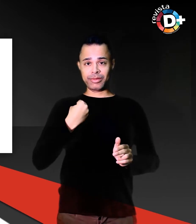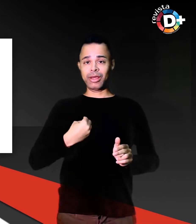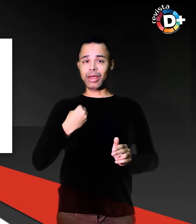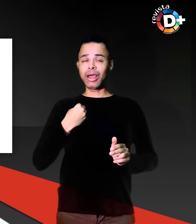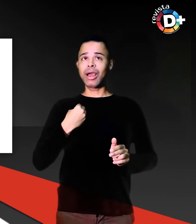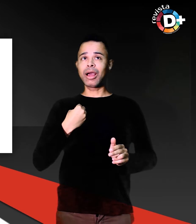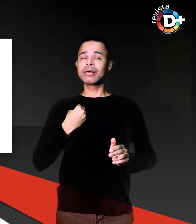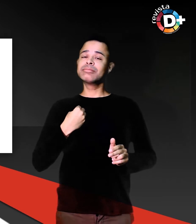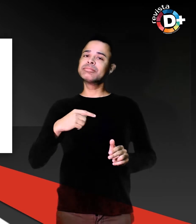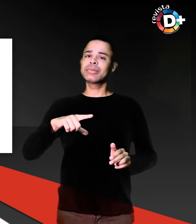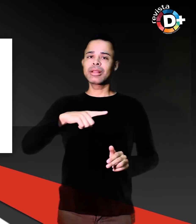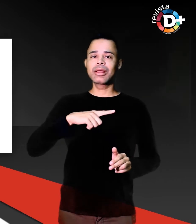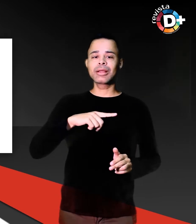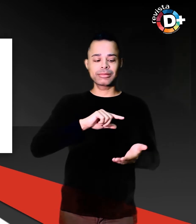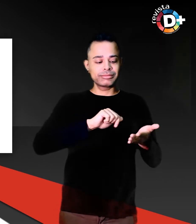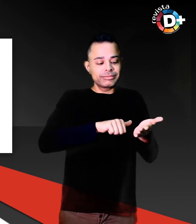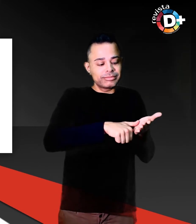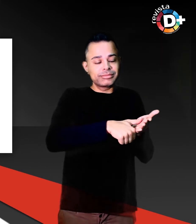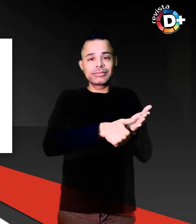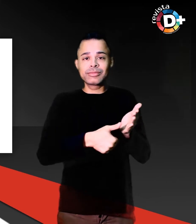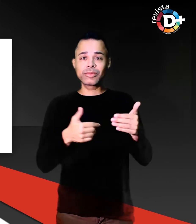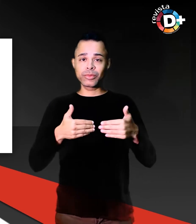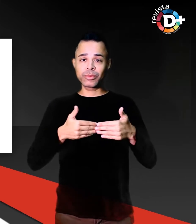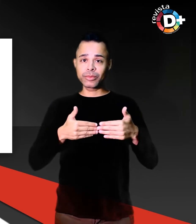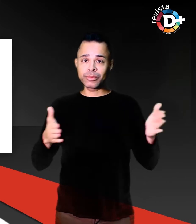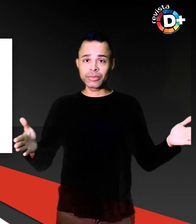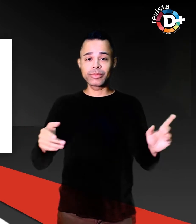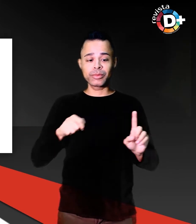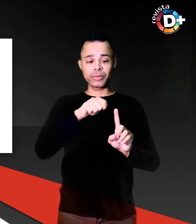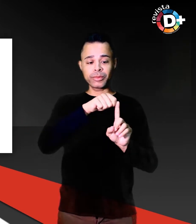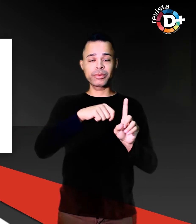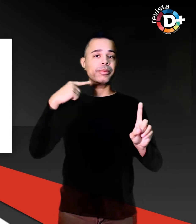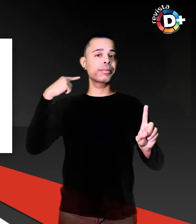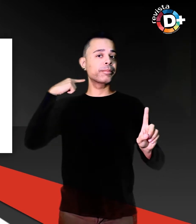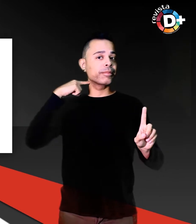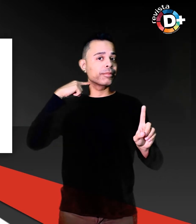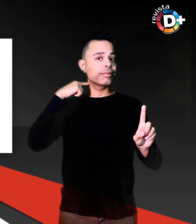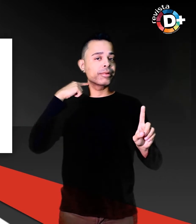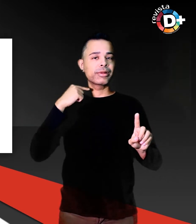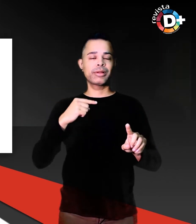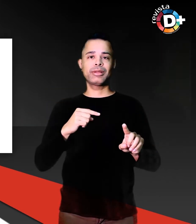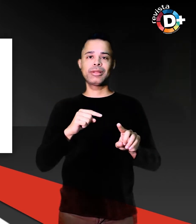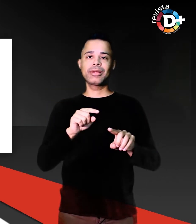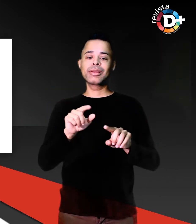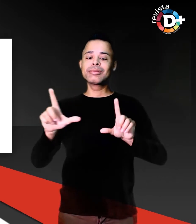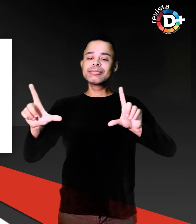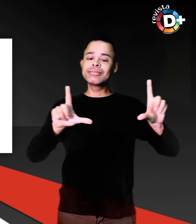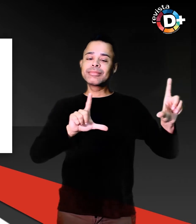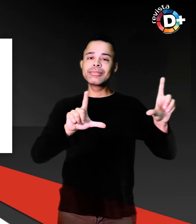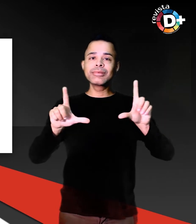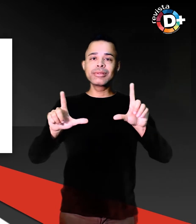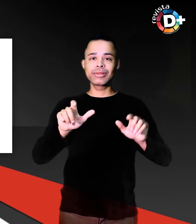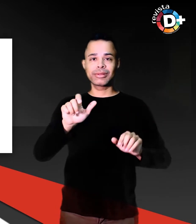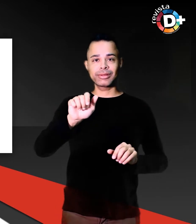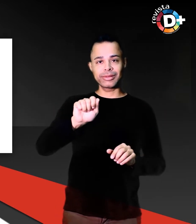Cristina Helena Weichon John Megan